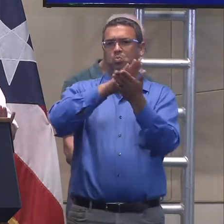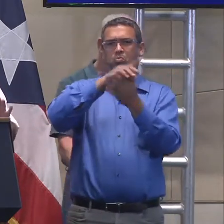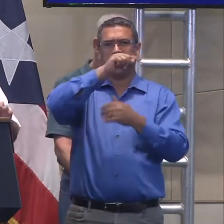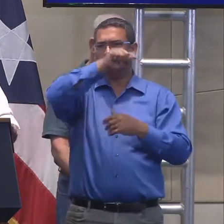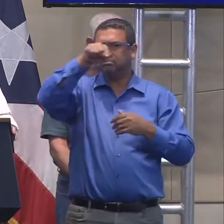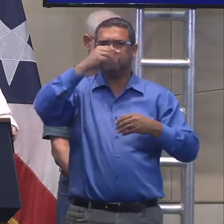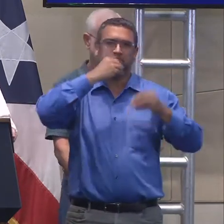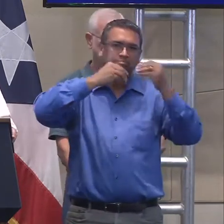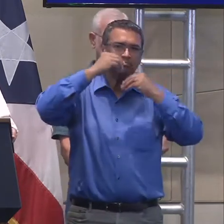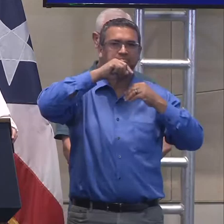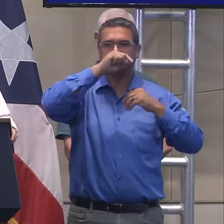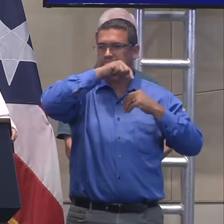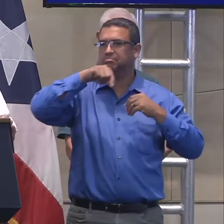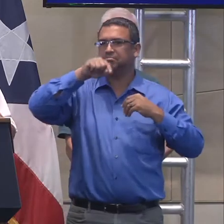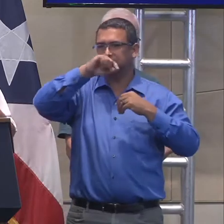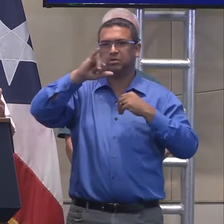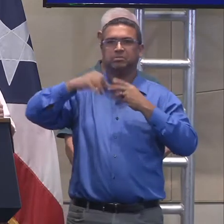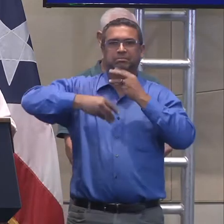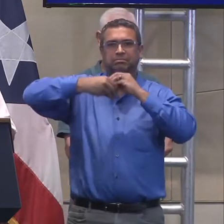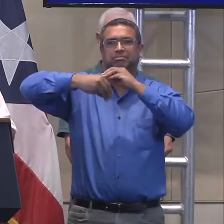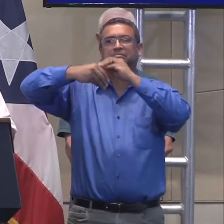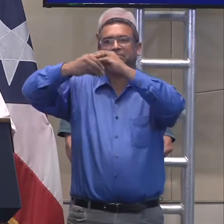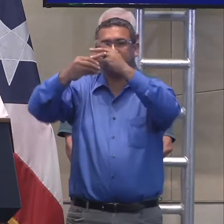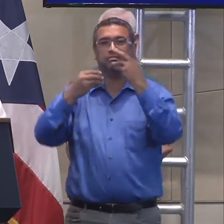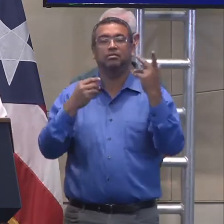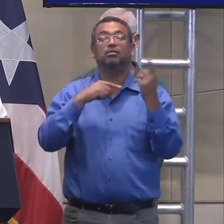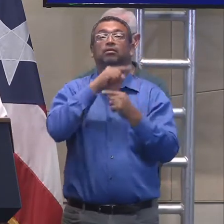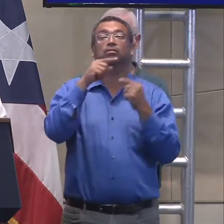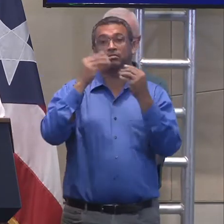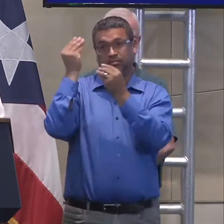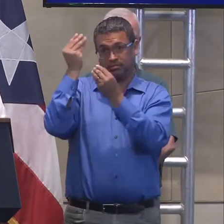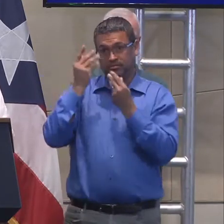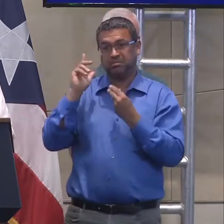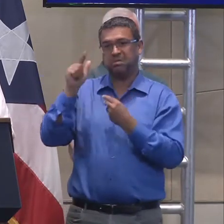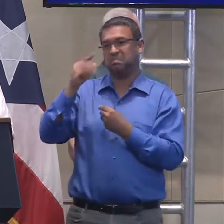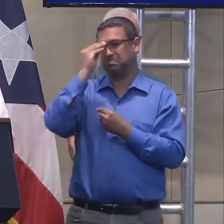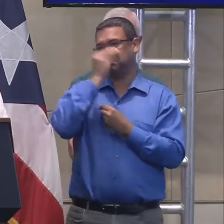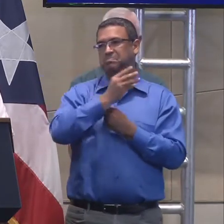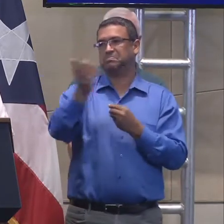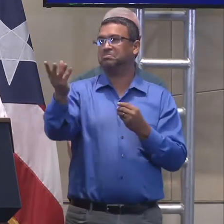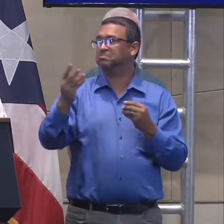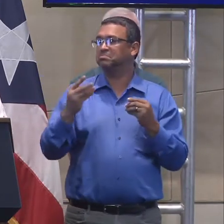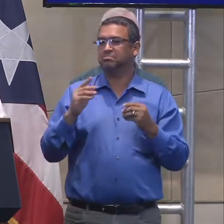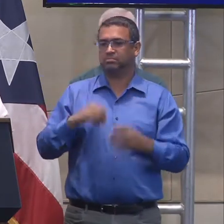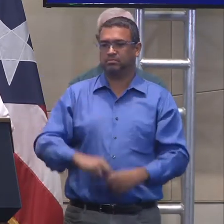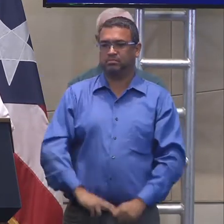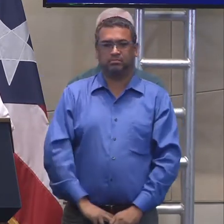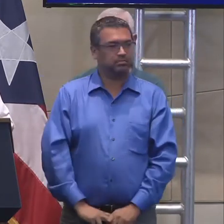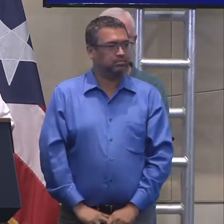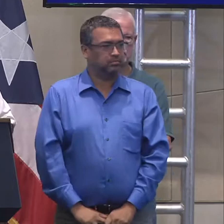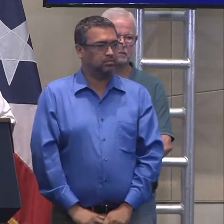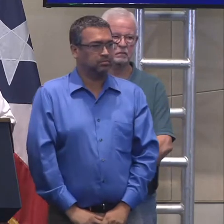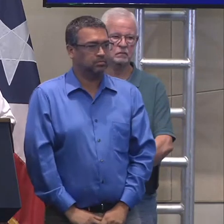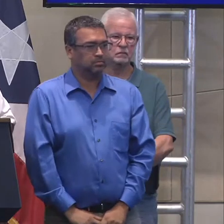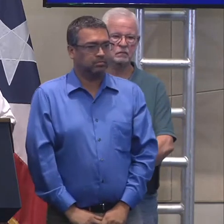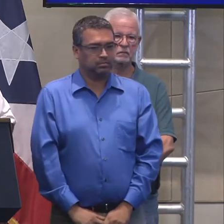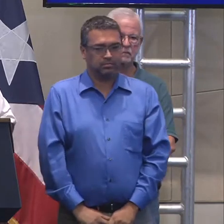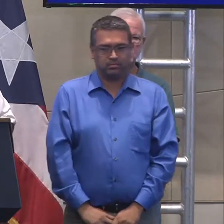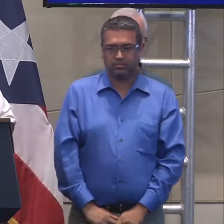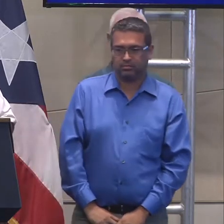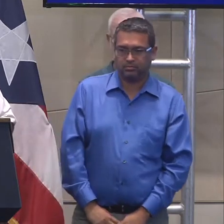Eso continúa aumentando y tan pronto tengamos una actualización de ello, también se lo daremos y lo pondremos aquí. Una pregunta por medio, el vocero.